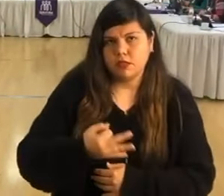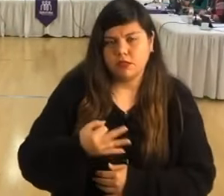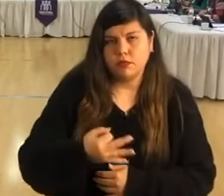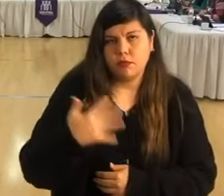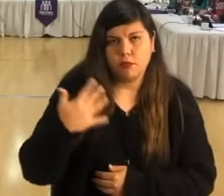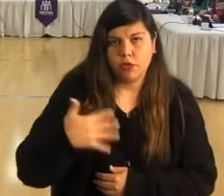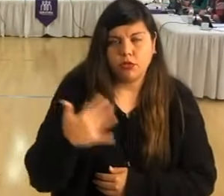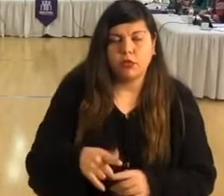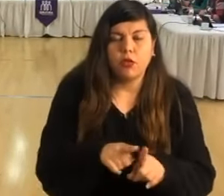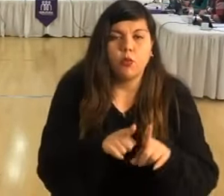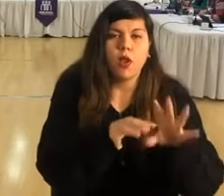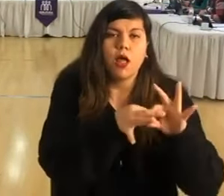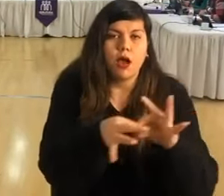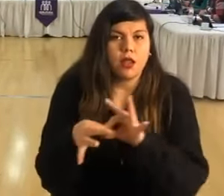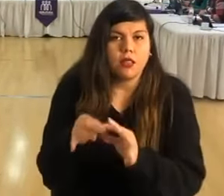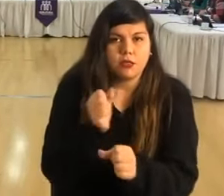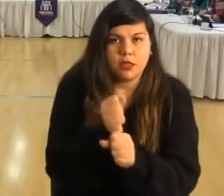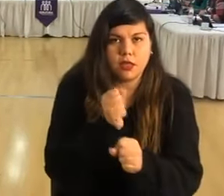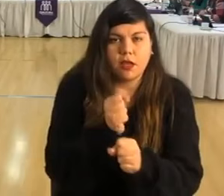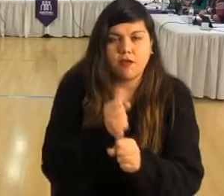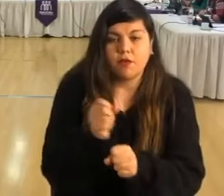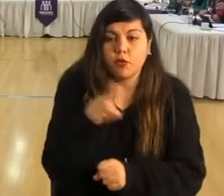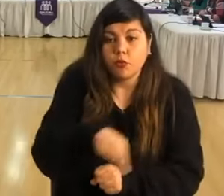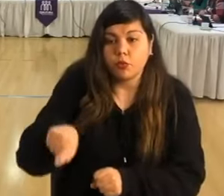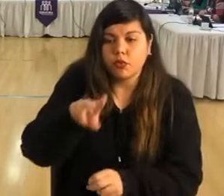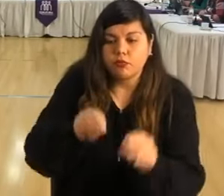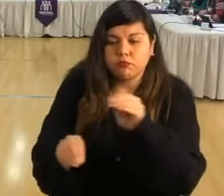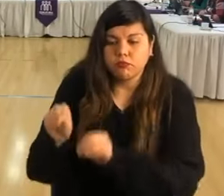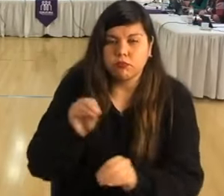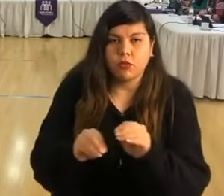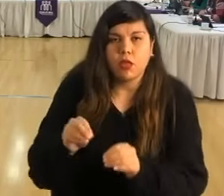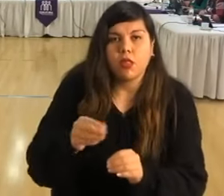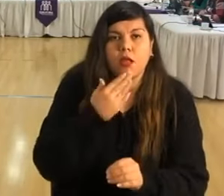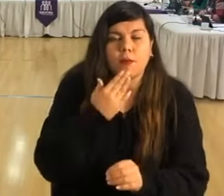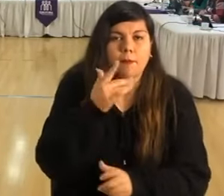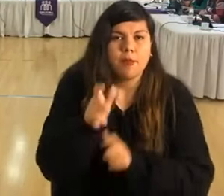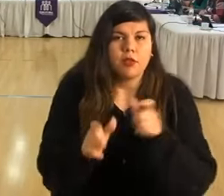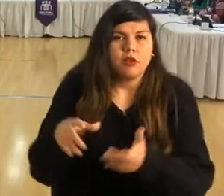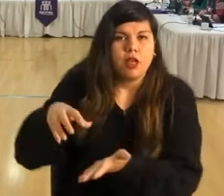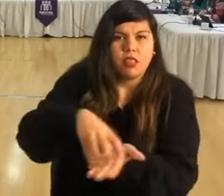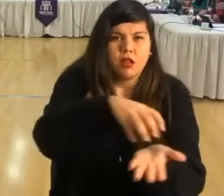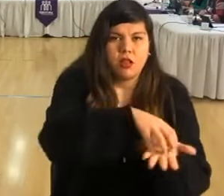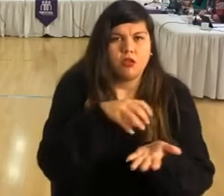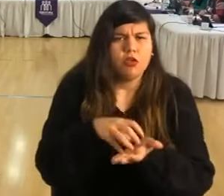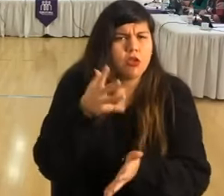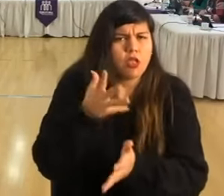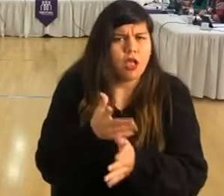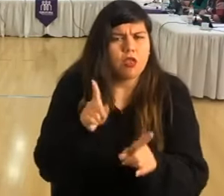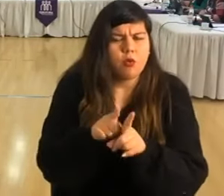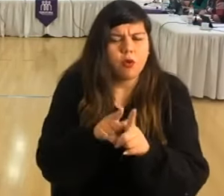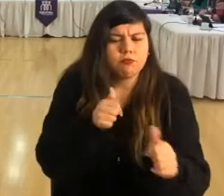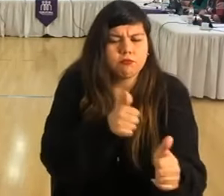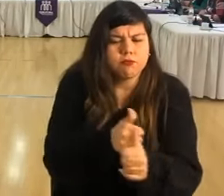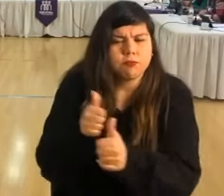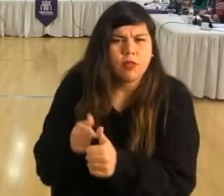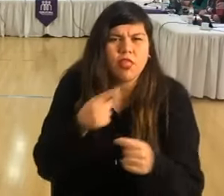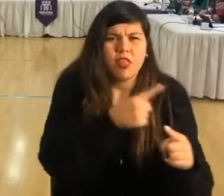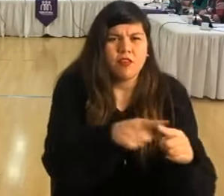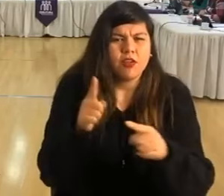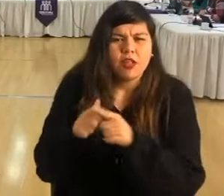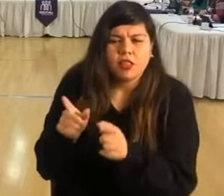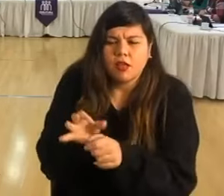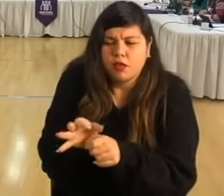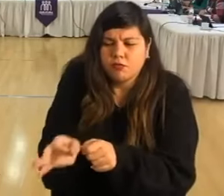Así que se agradece todo el trabajo que están desarrollando también nuestros territoriales que hay una gran cercanía en los diferentes macro